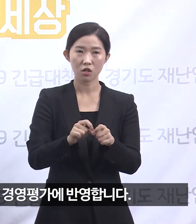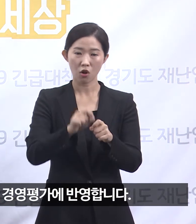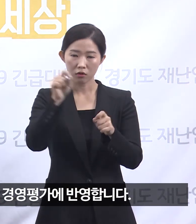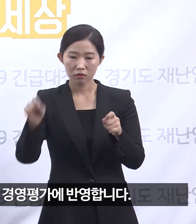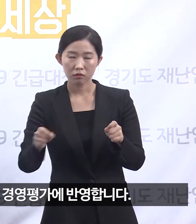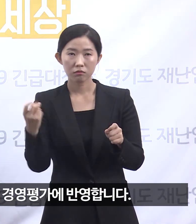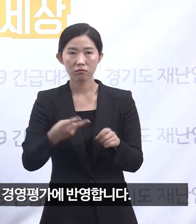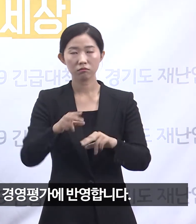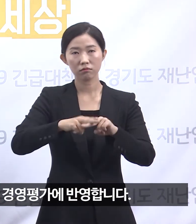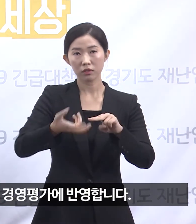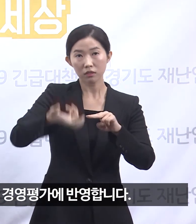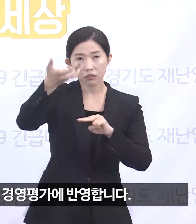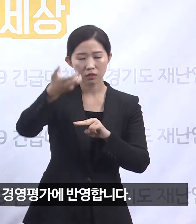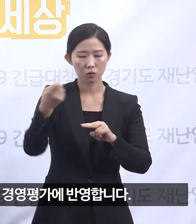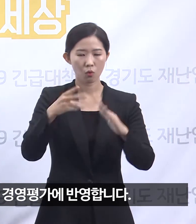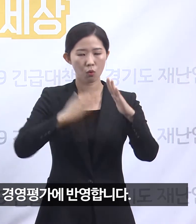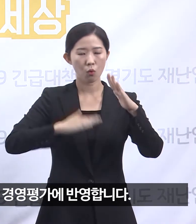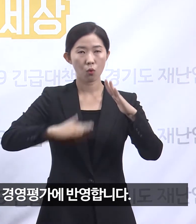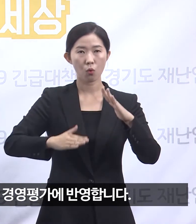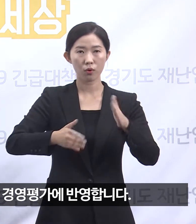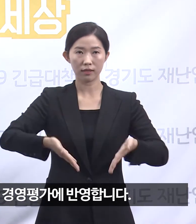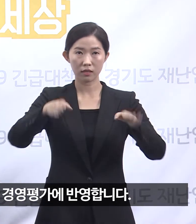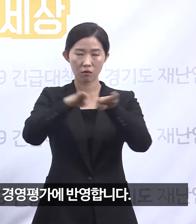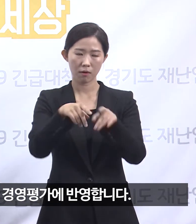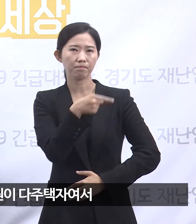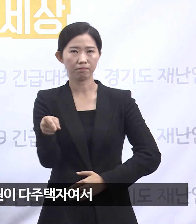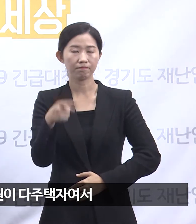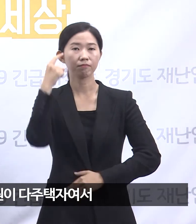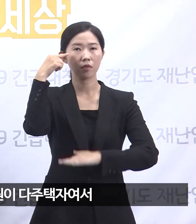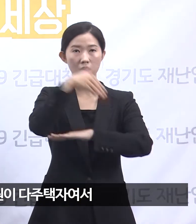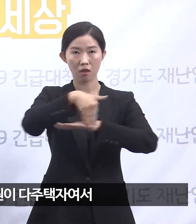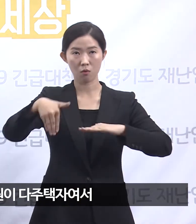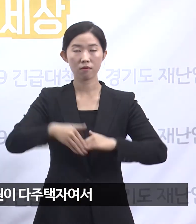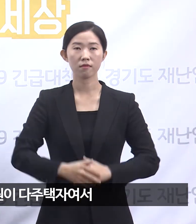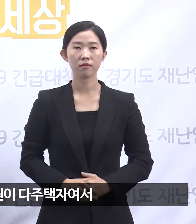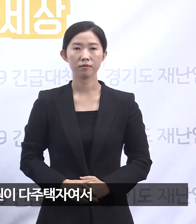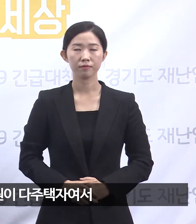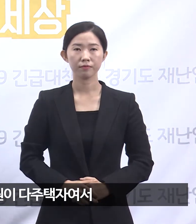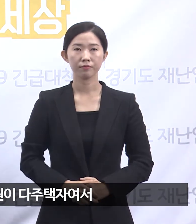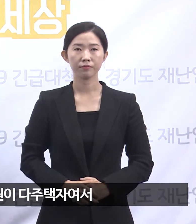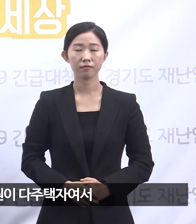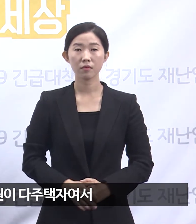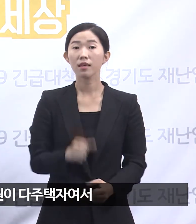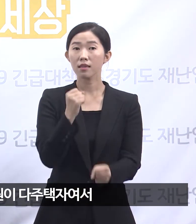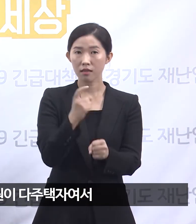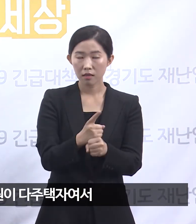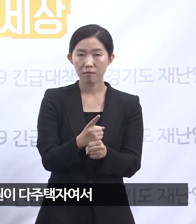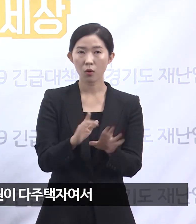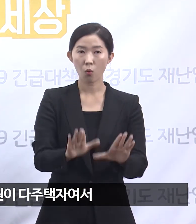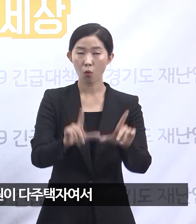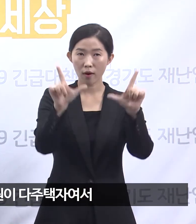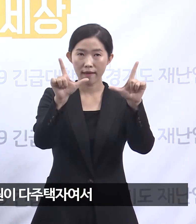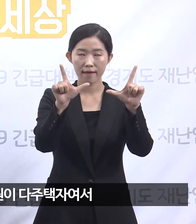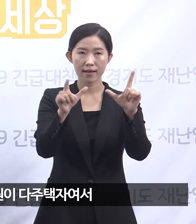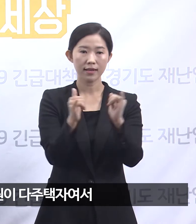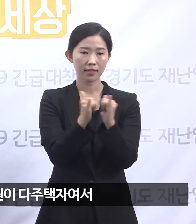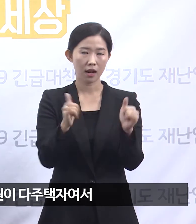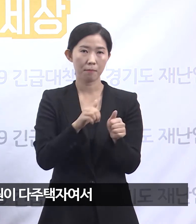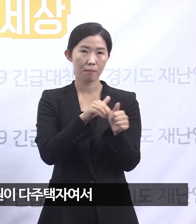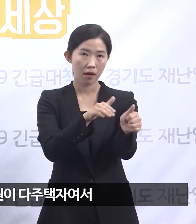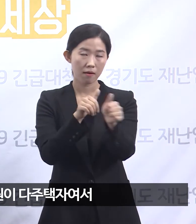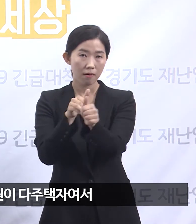공공기관 평가에 반영할 것입니다. 이미 금년 인사에서 고비공무원이